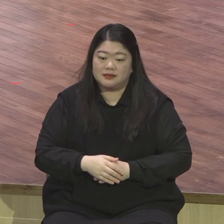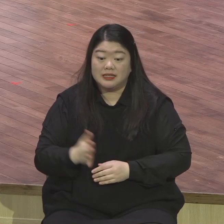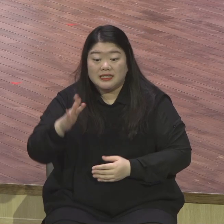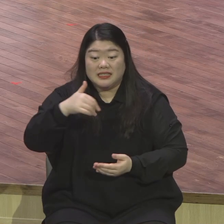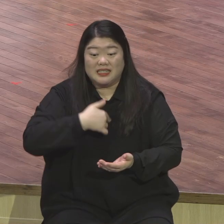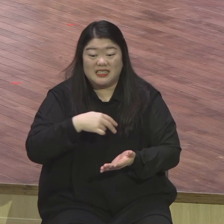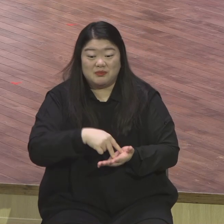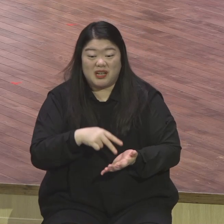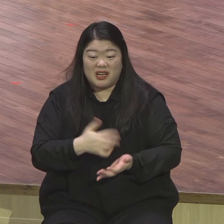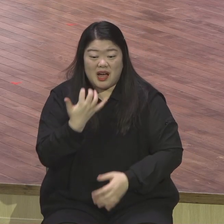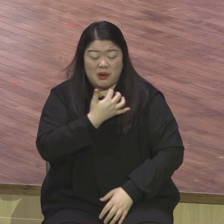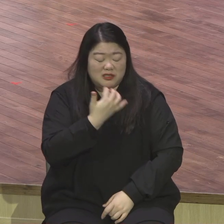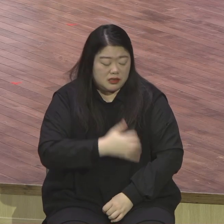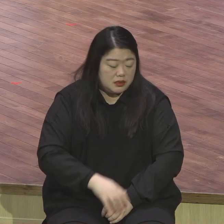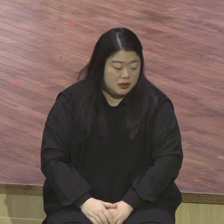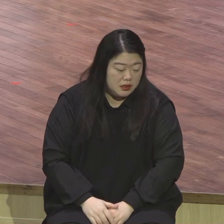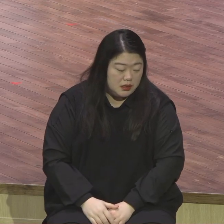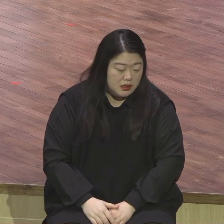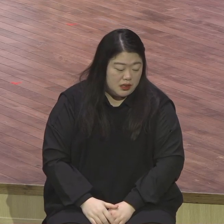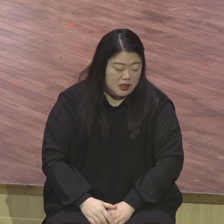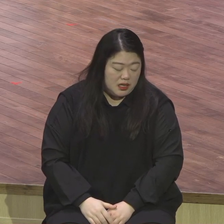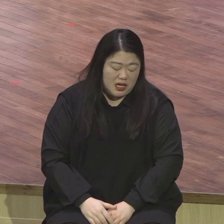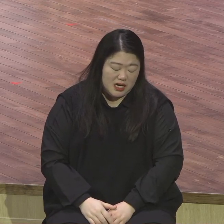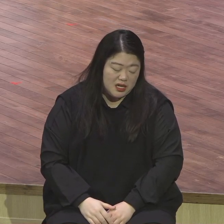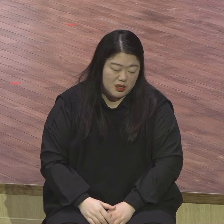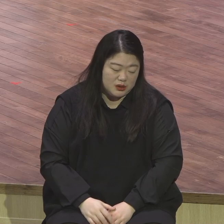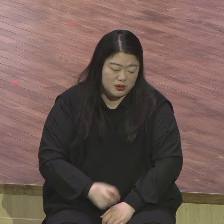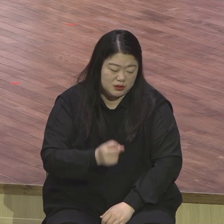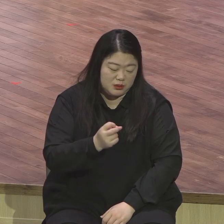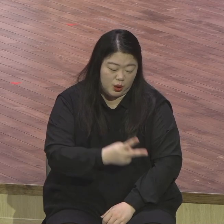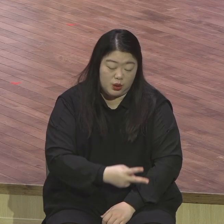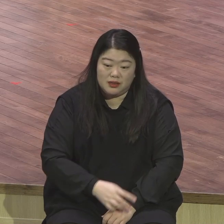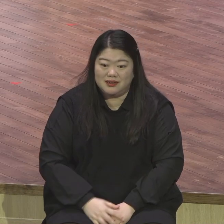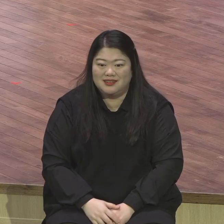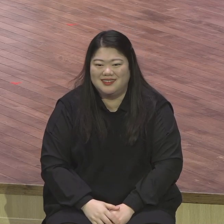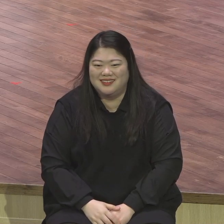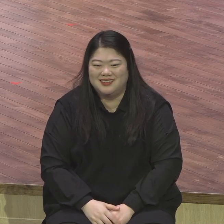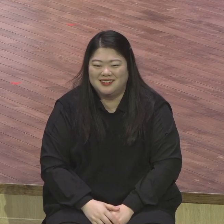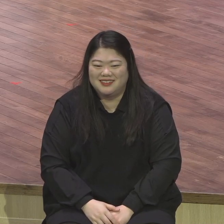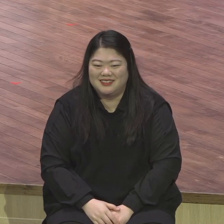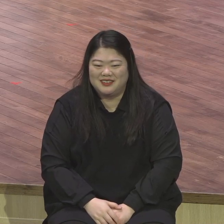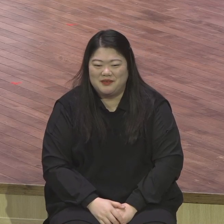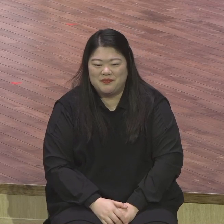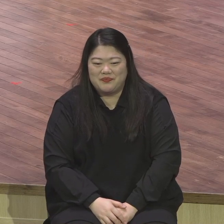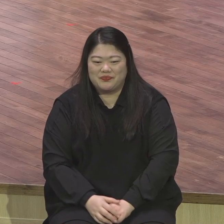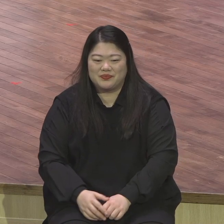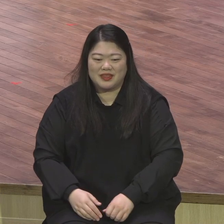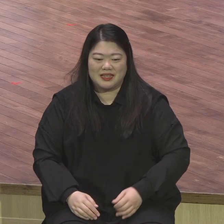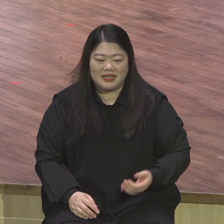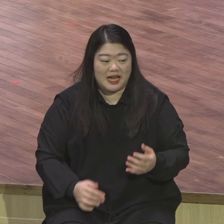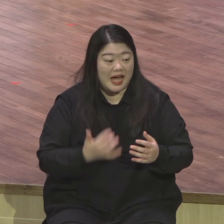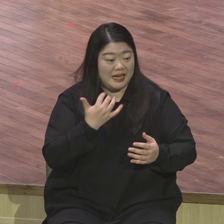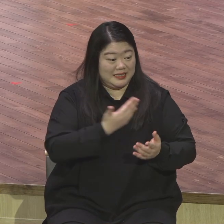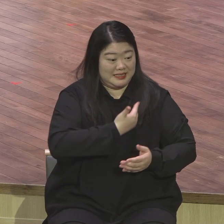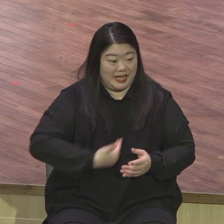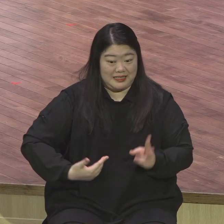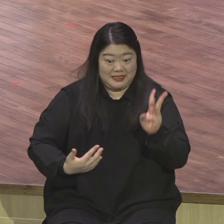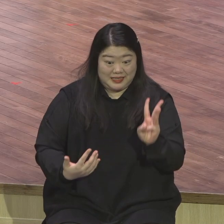변형된 예수님이 모세와 엘리야와 더불어 대화나 모습을 보았던 베드로가 자신의 주특기인